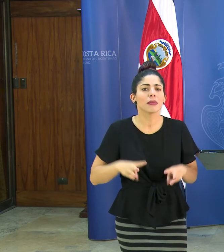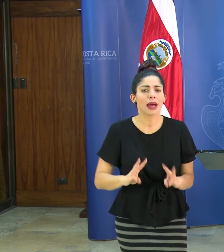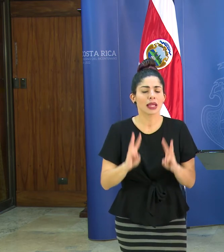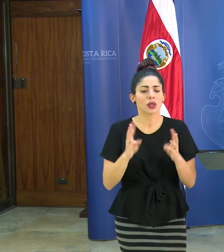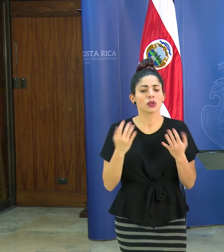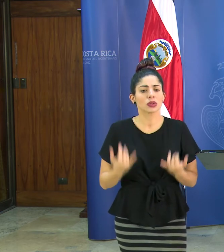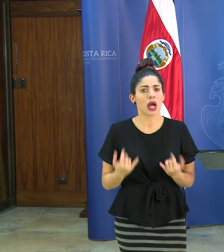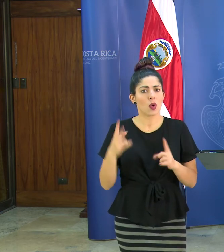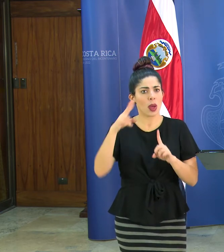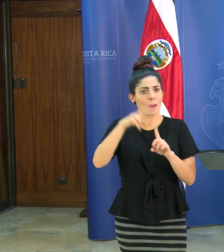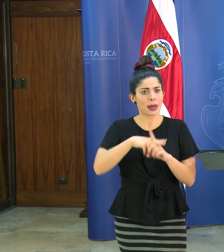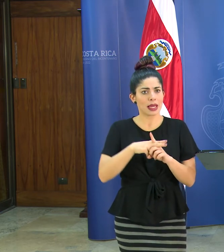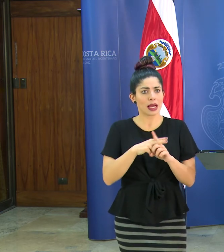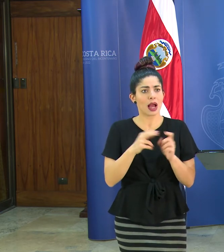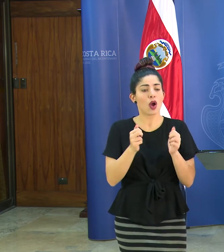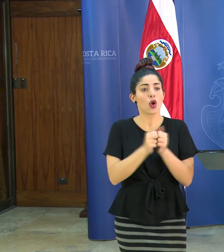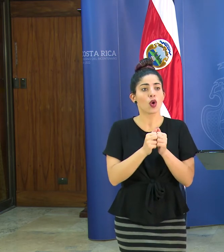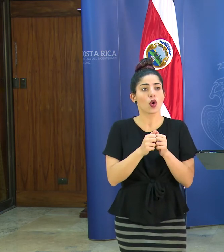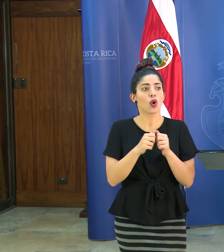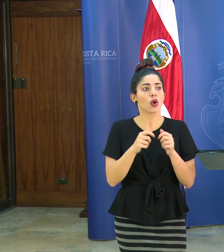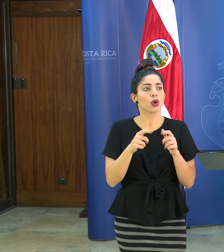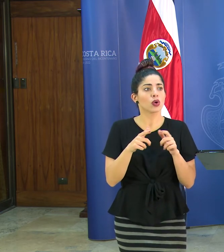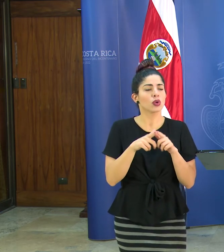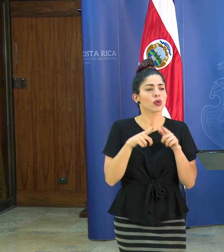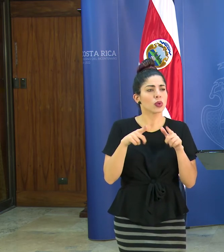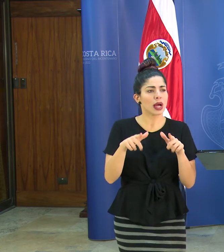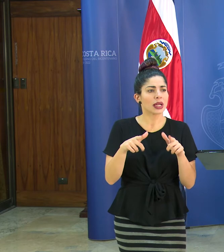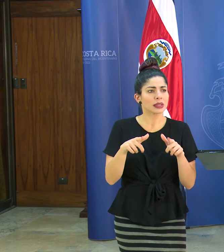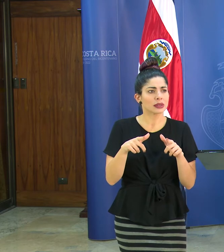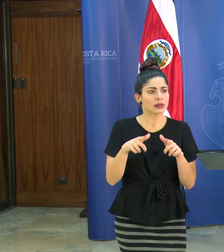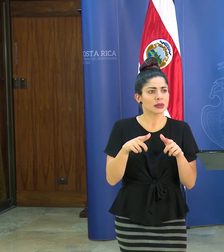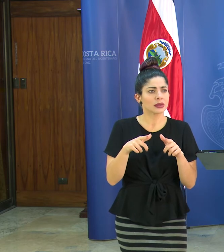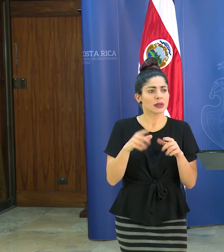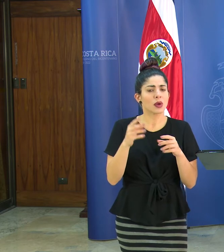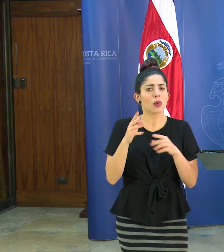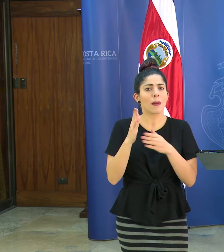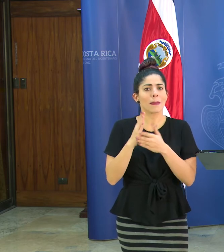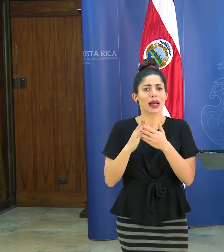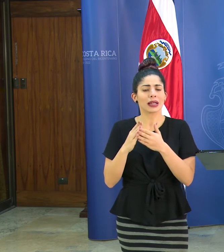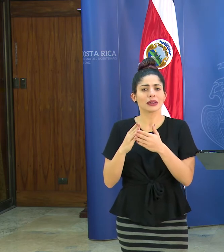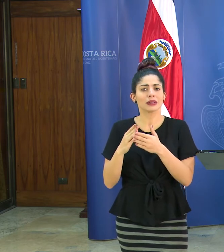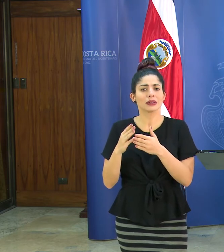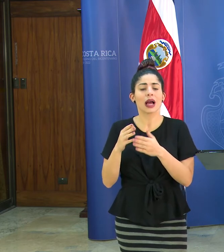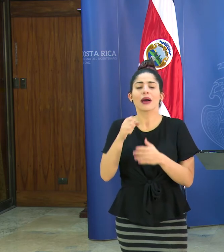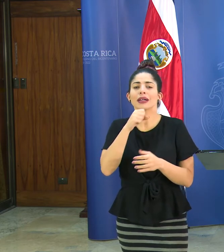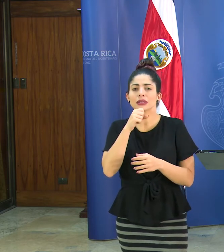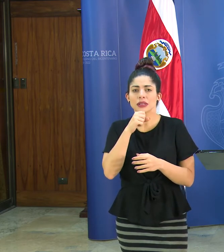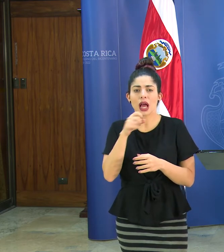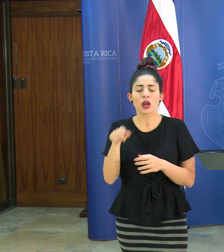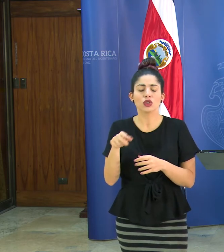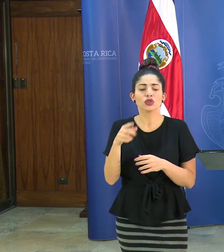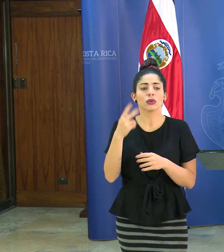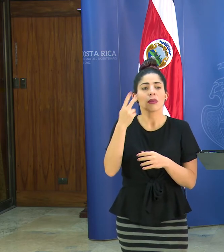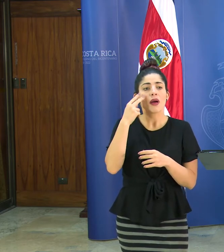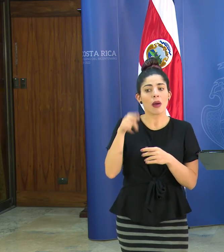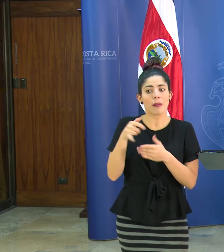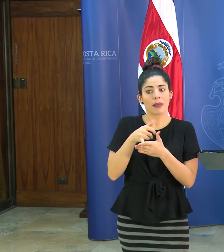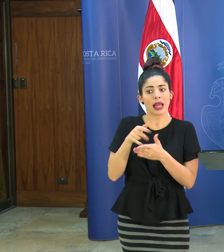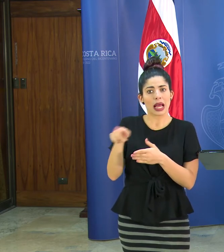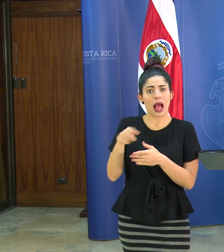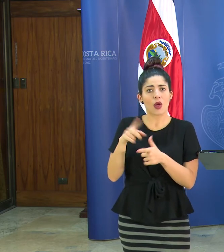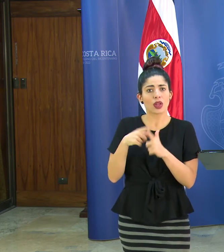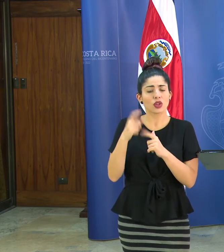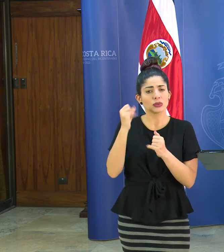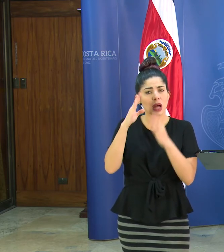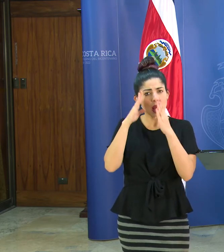que están tomando con los hogares de ancianos estamos viendo que es una población vulnerable qué medidas se tomado con ellos y si se han abordado si